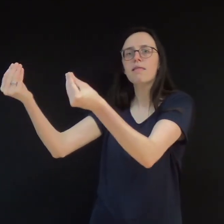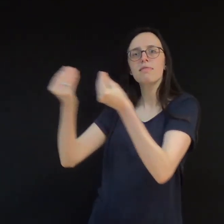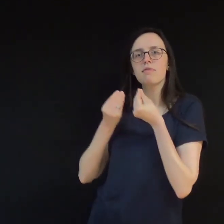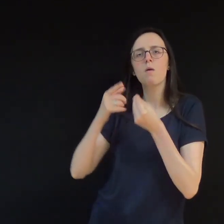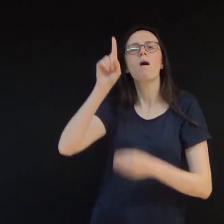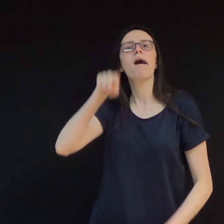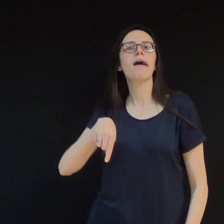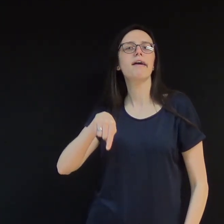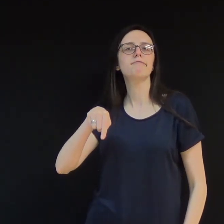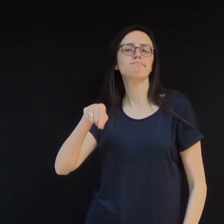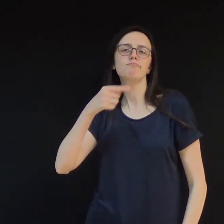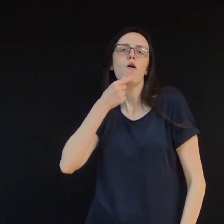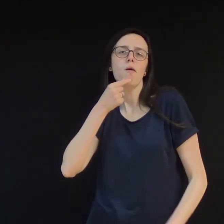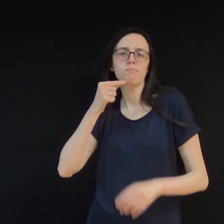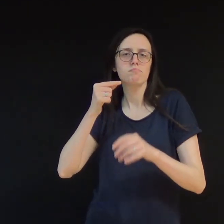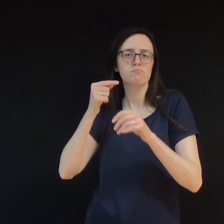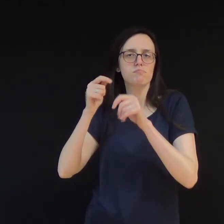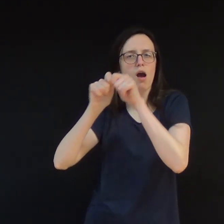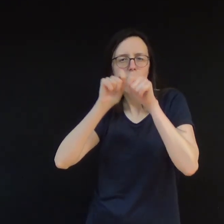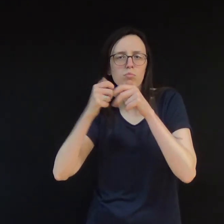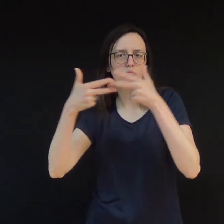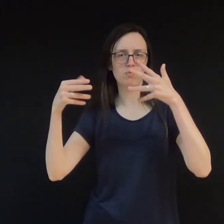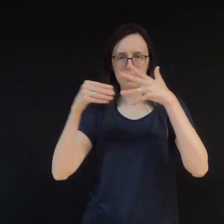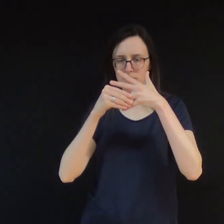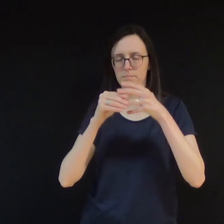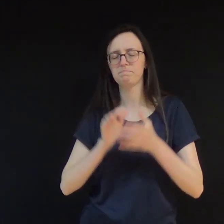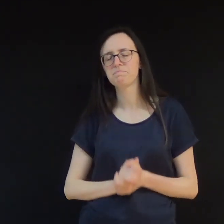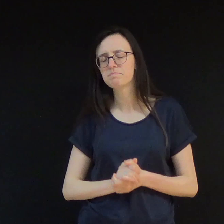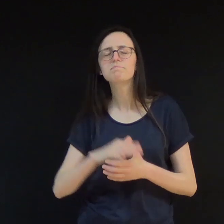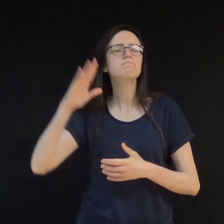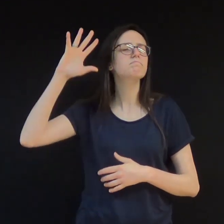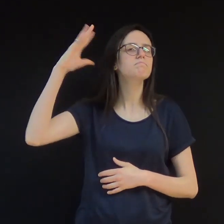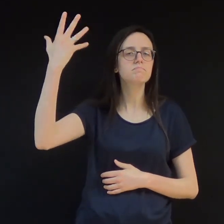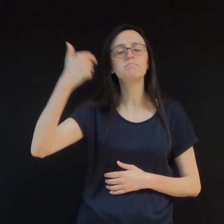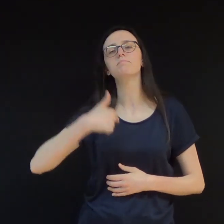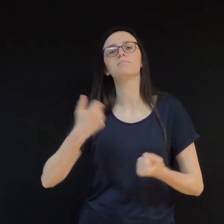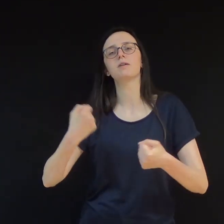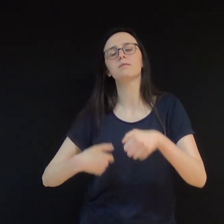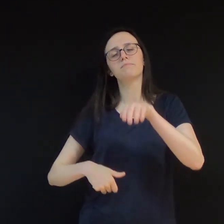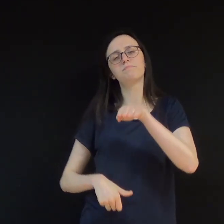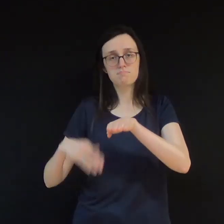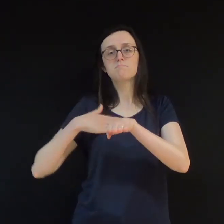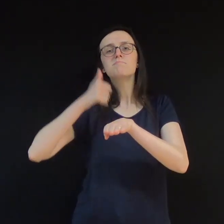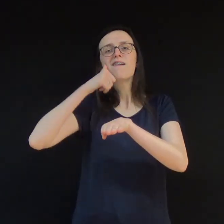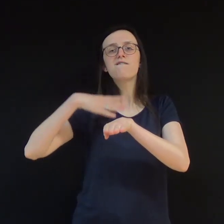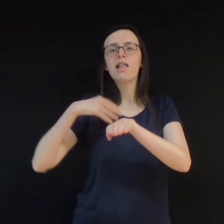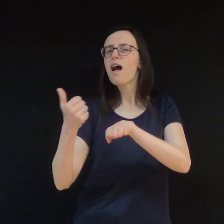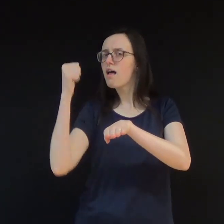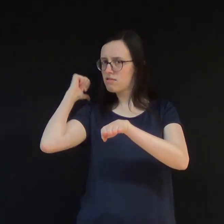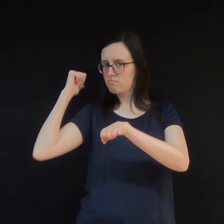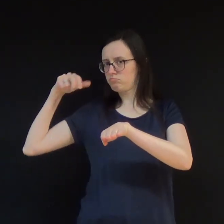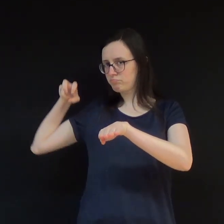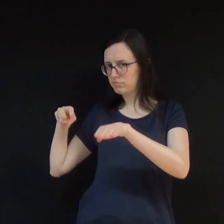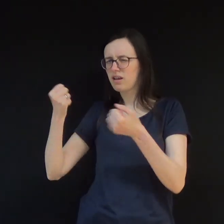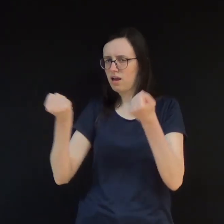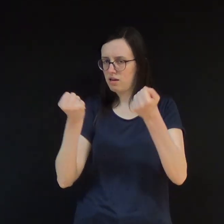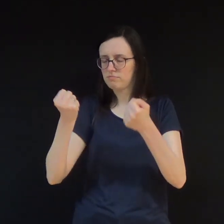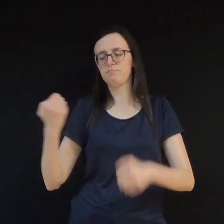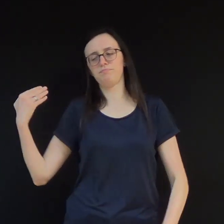Já era tarde. Quando entramos na garagem do prédio, fomos abordados por um homem armado que